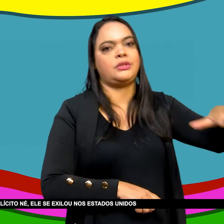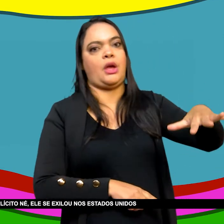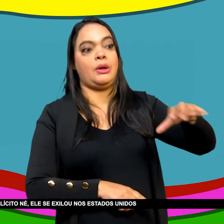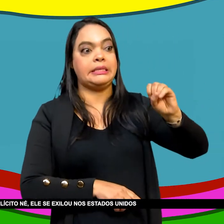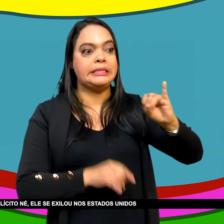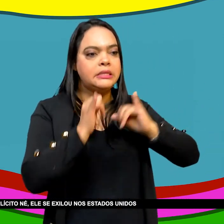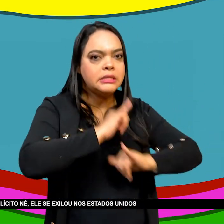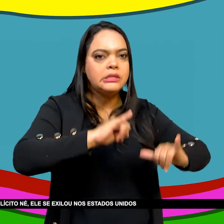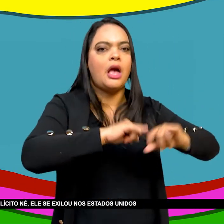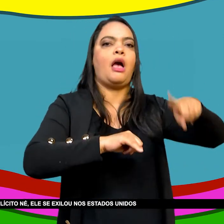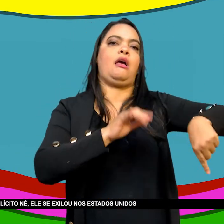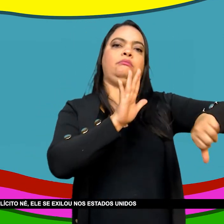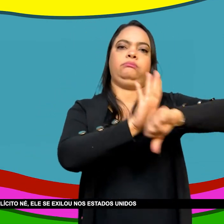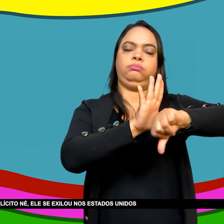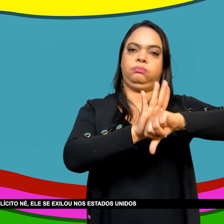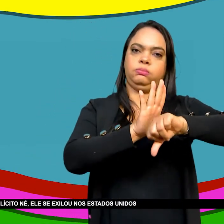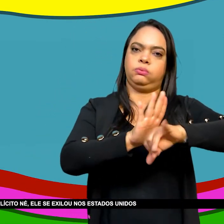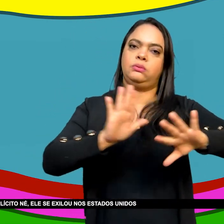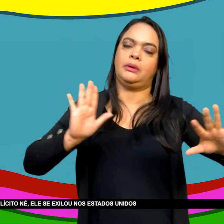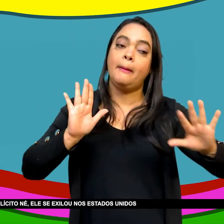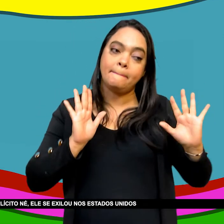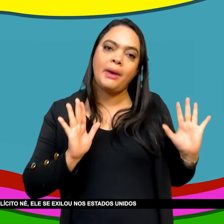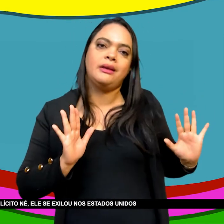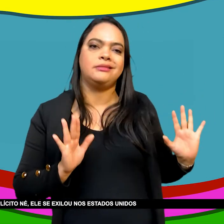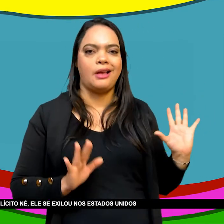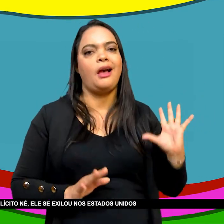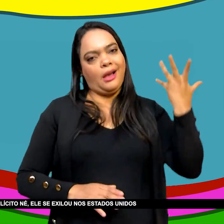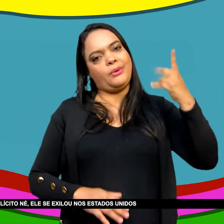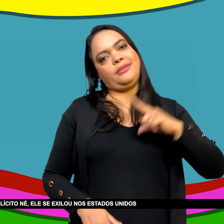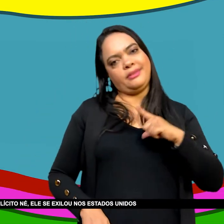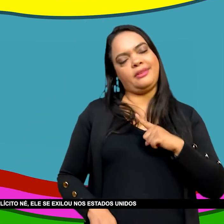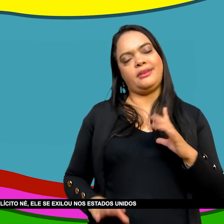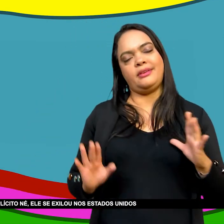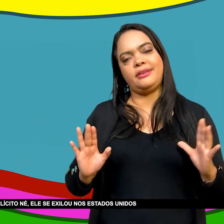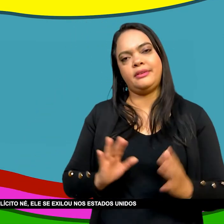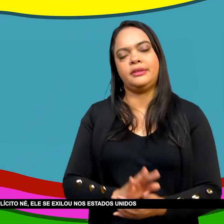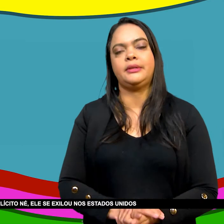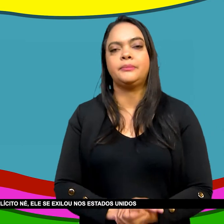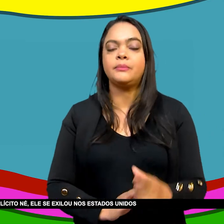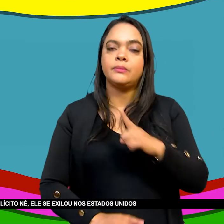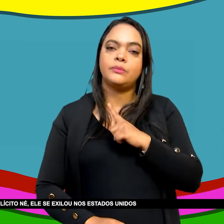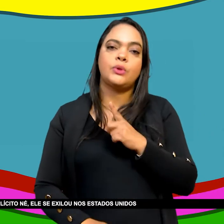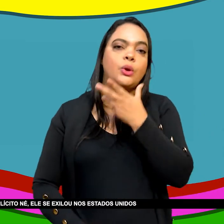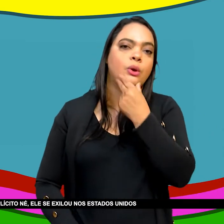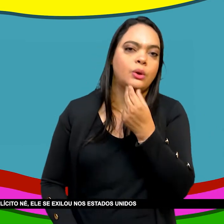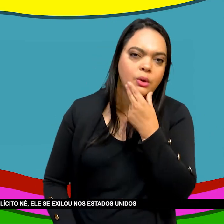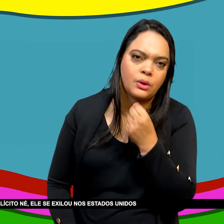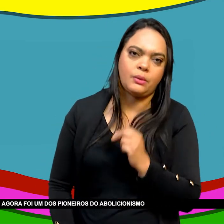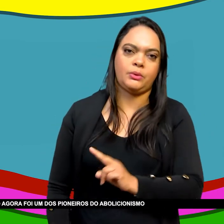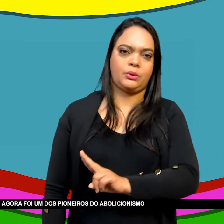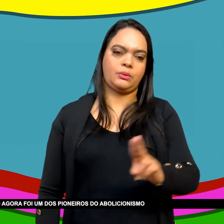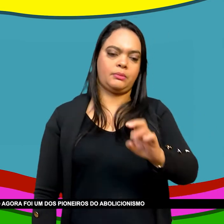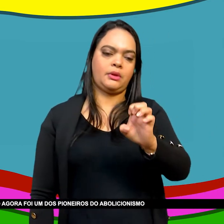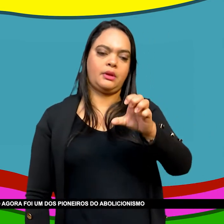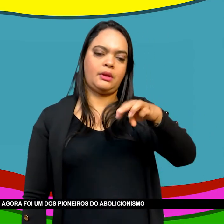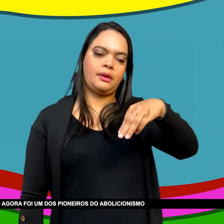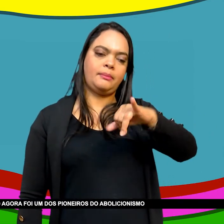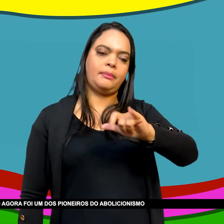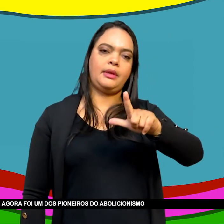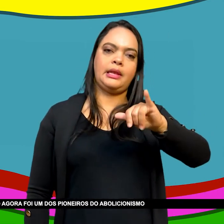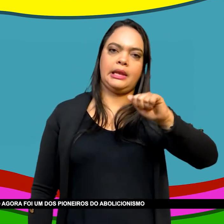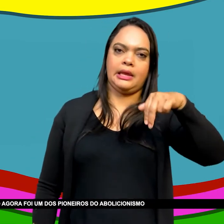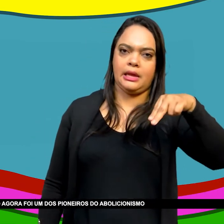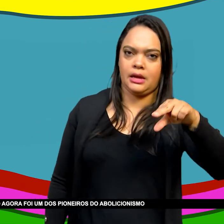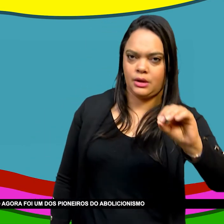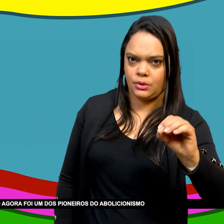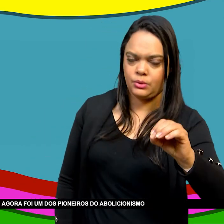depois desse episódio Aqui no Brasil De haitianismo explícito Ele se agilou Nos Estados Unidos E lá ele foi